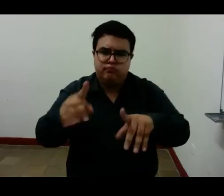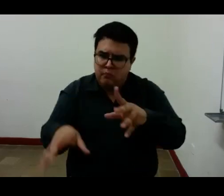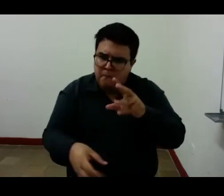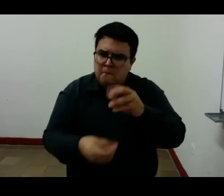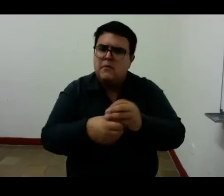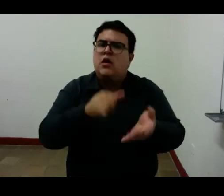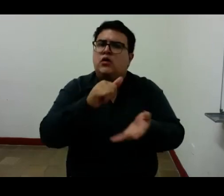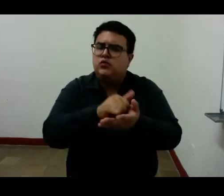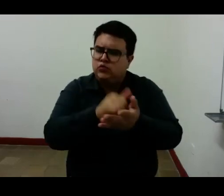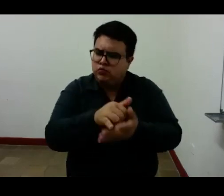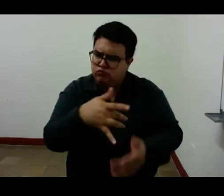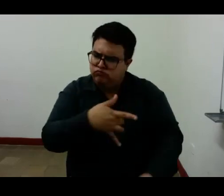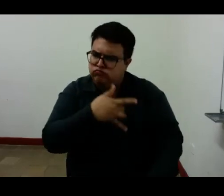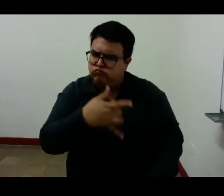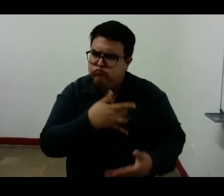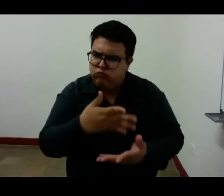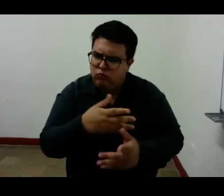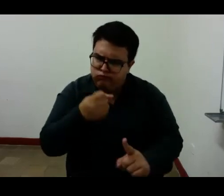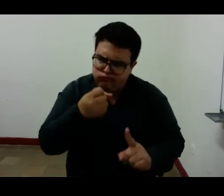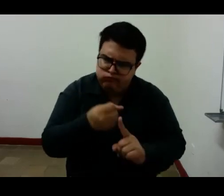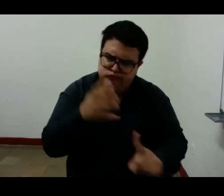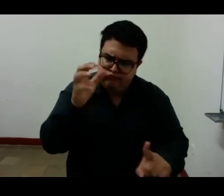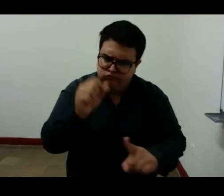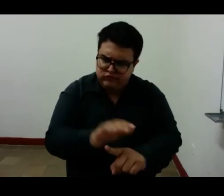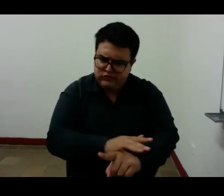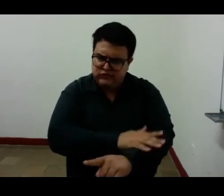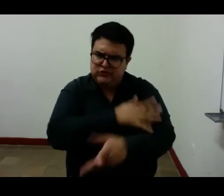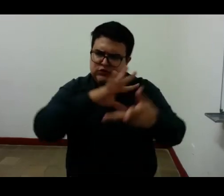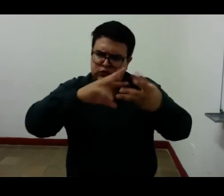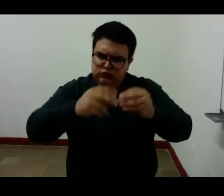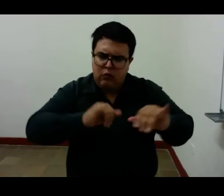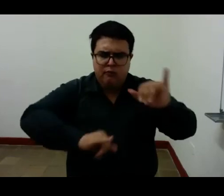e intenso en su edad madura